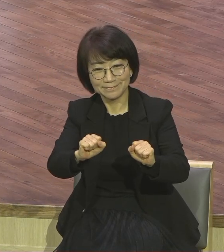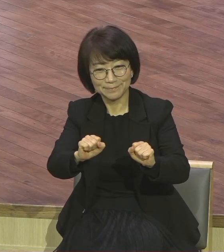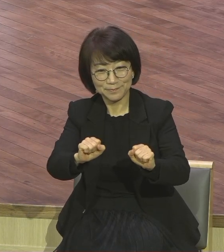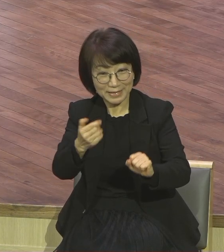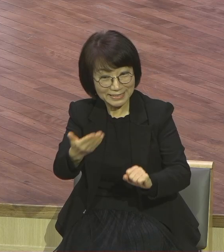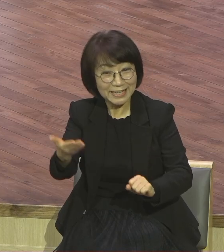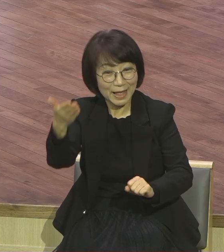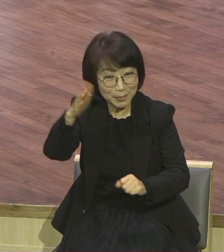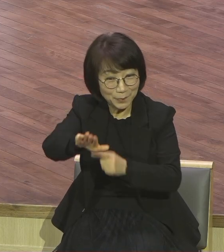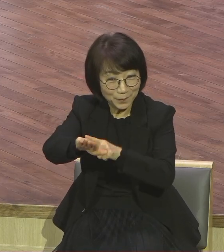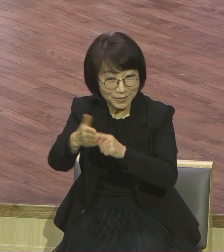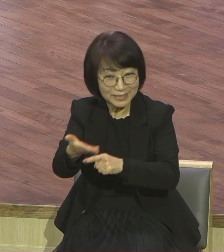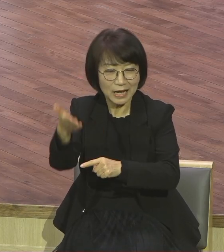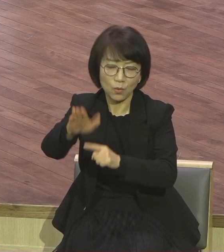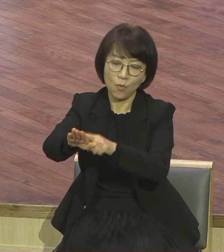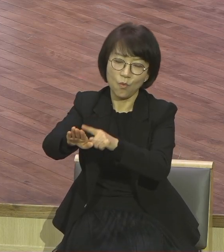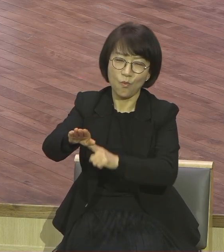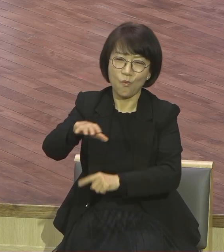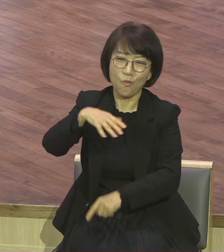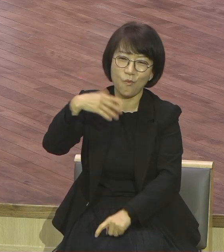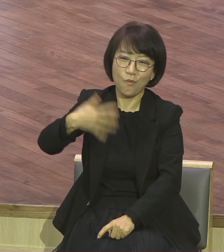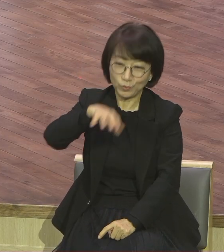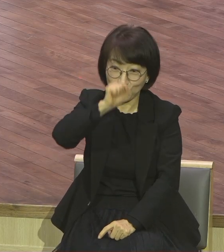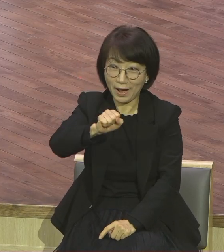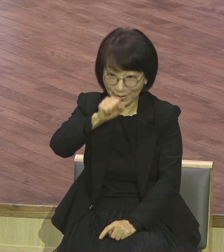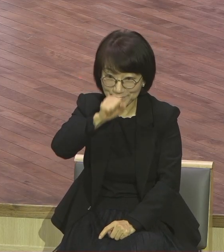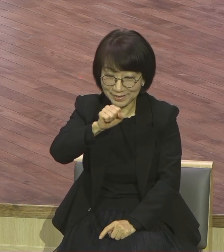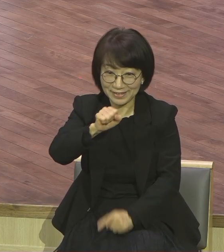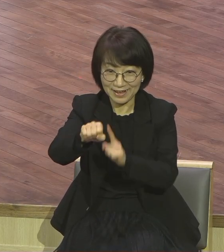말 참 일리 있는 말입니다. 그래도라는 그런 섬.